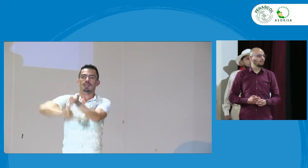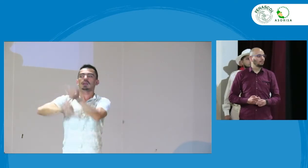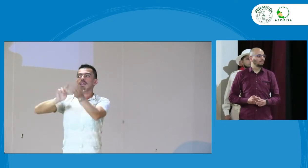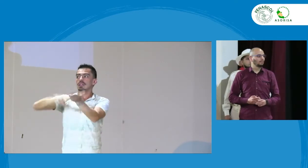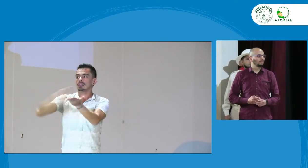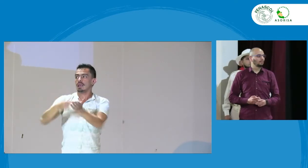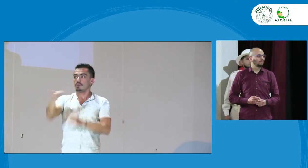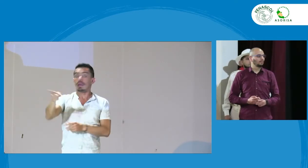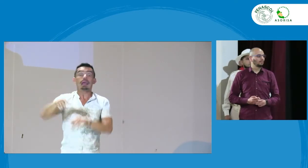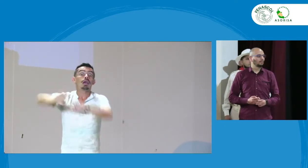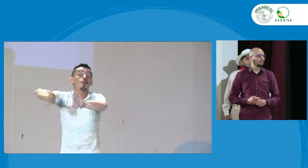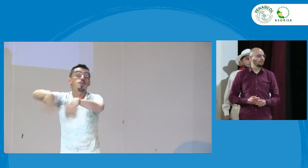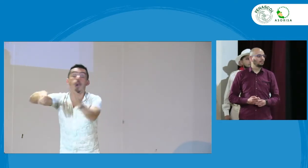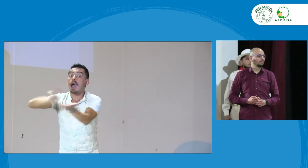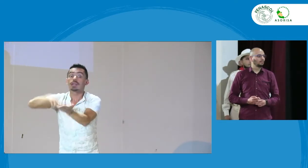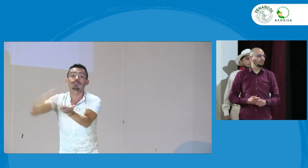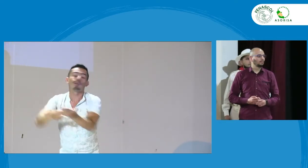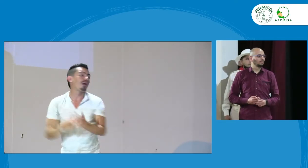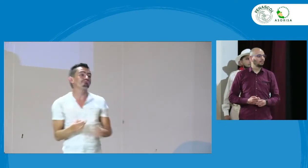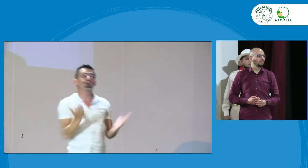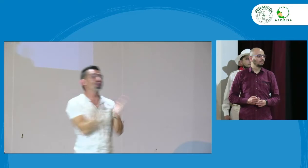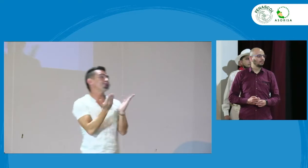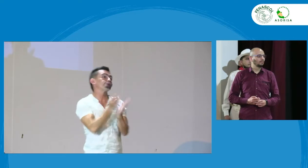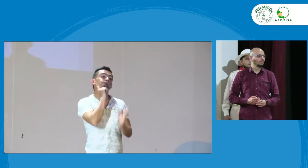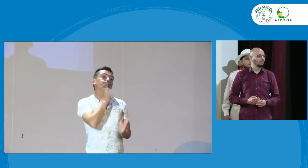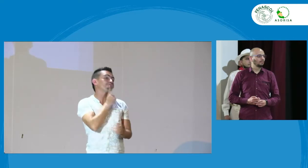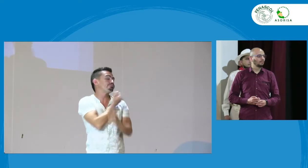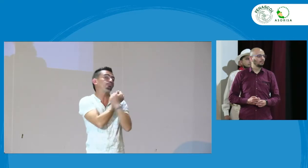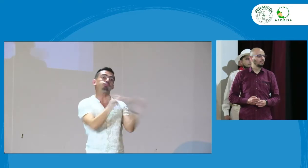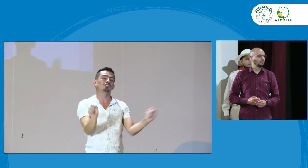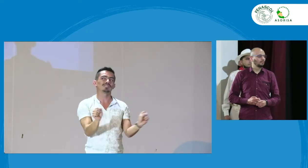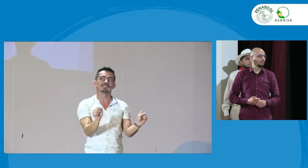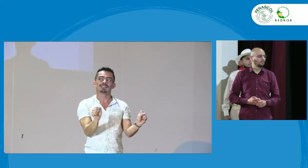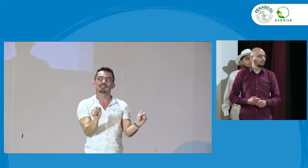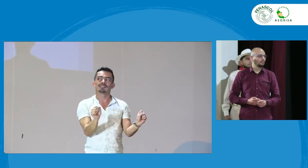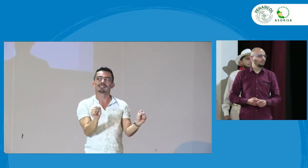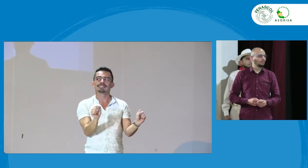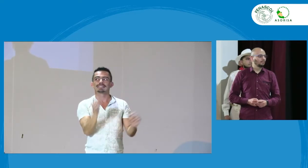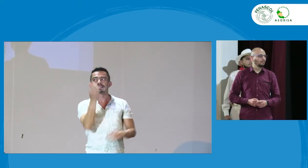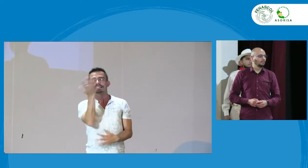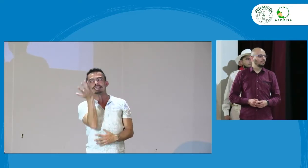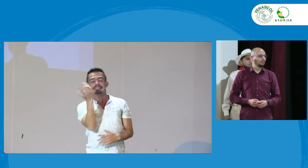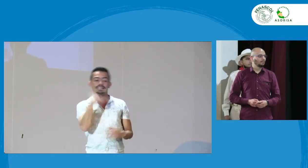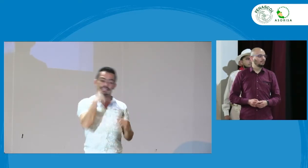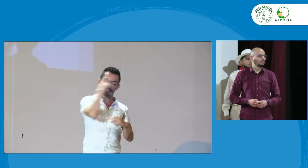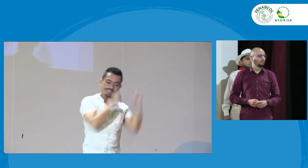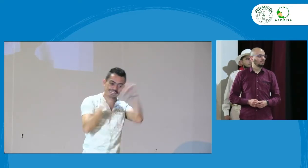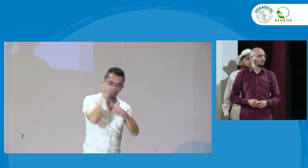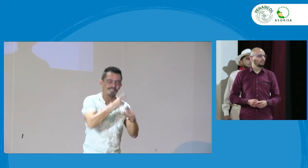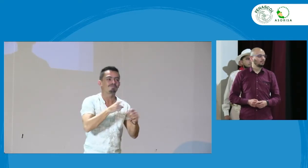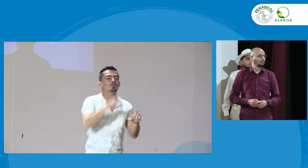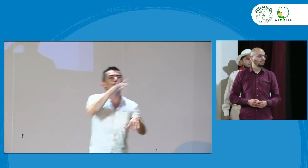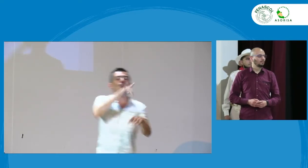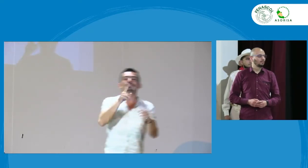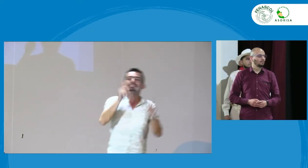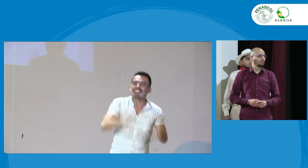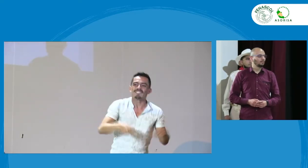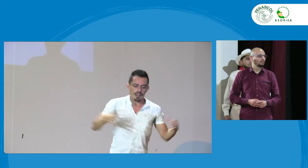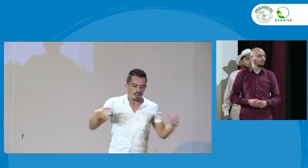es importante que se ha hablado siempre que depende exclusivamente del intérprete y que sin intérprete pues no hay educación del sordo